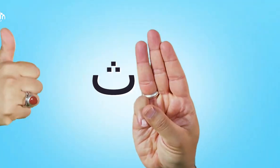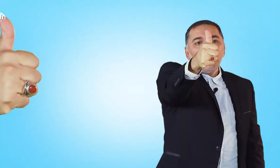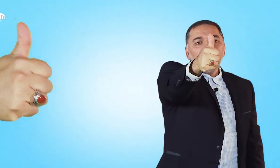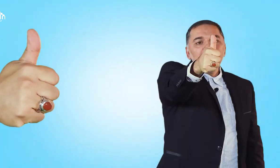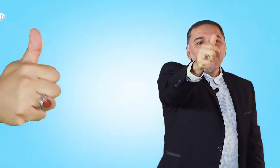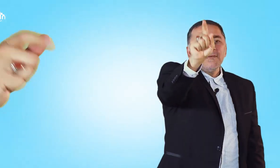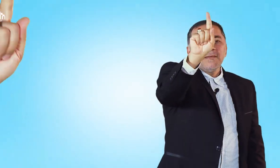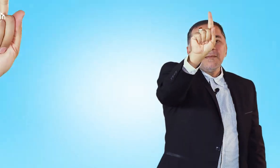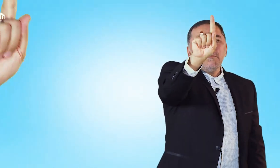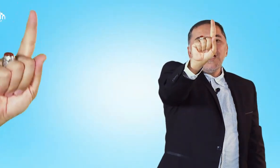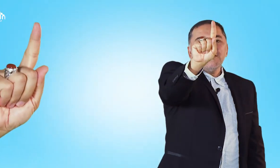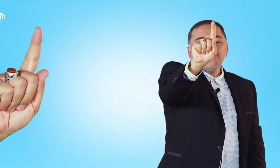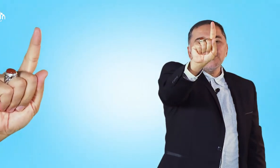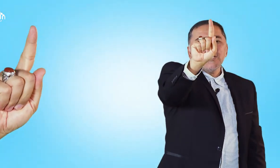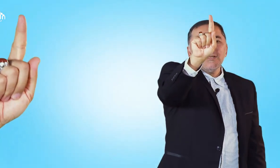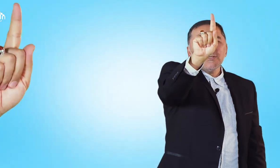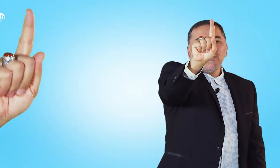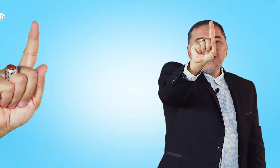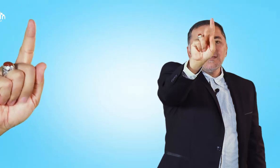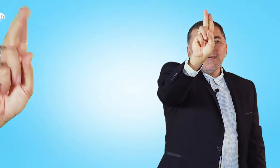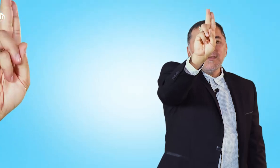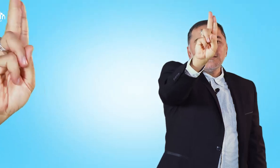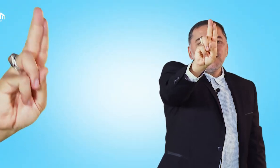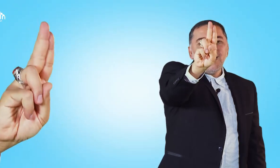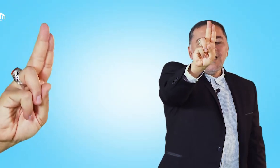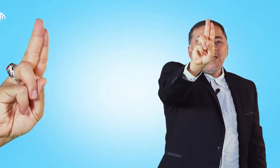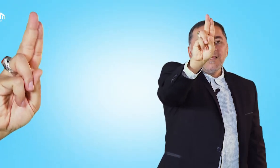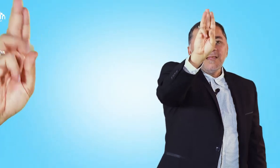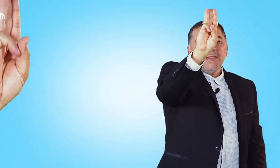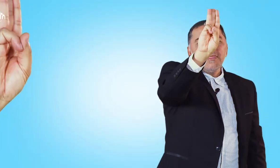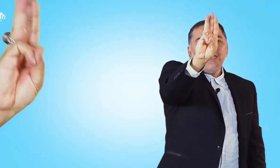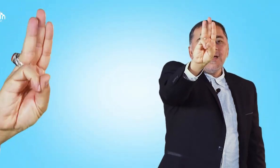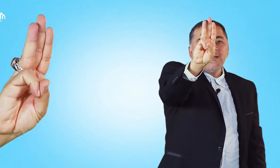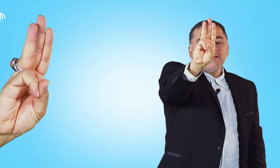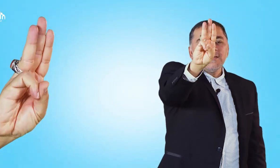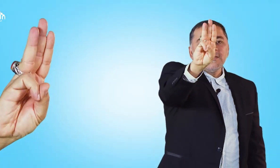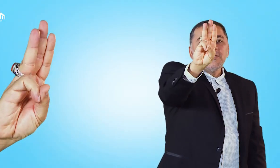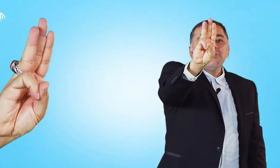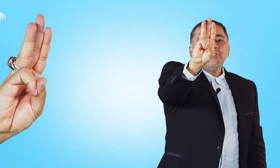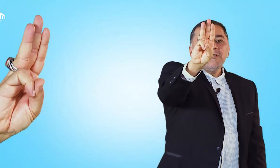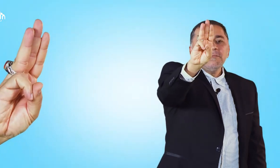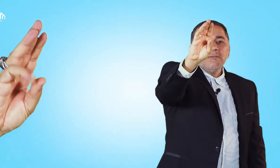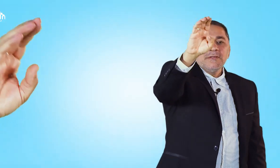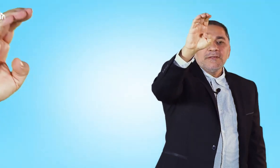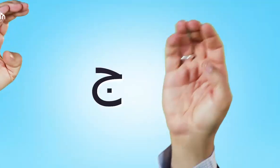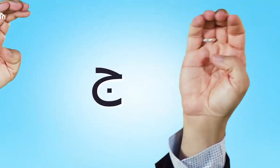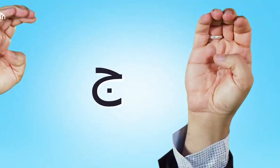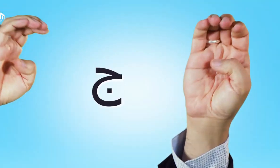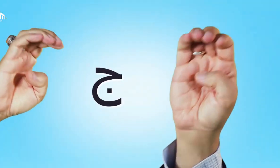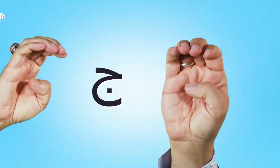ألف با نفس الشكل نقطة واحدة تا تا جيم نفس